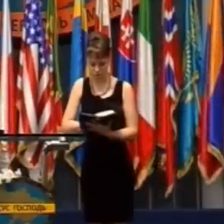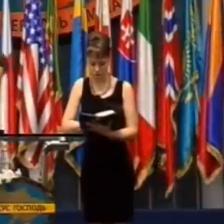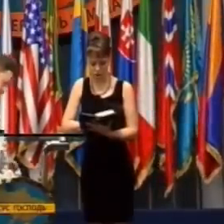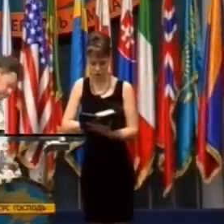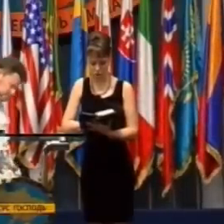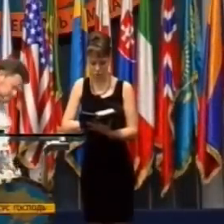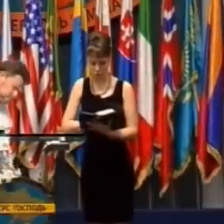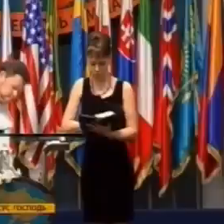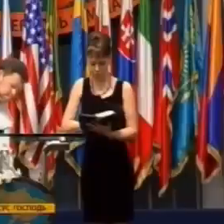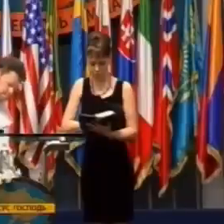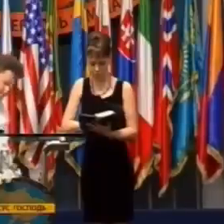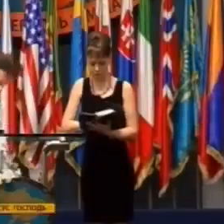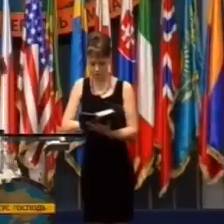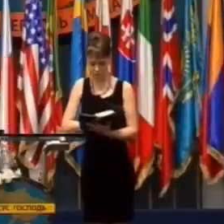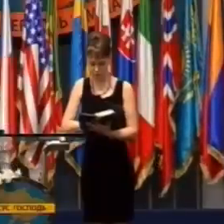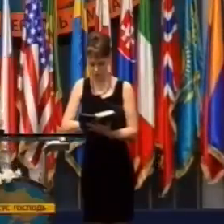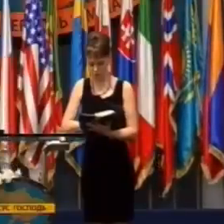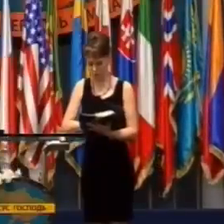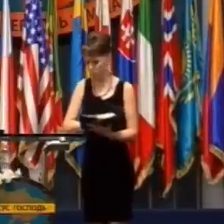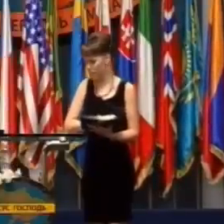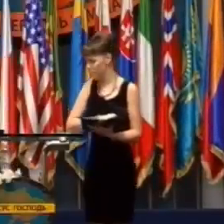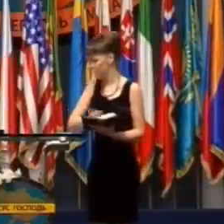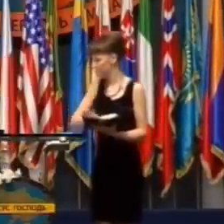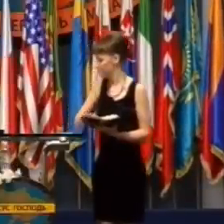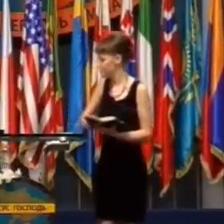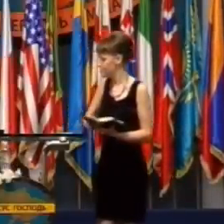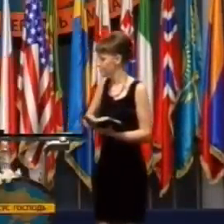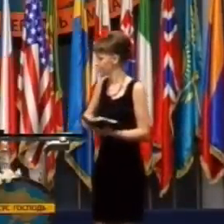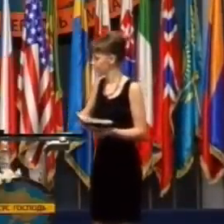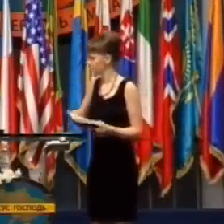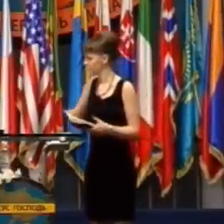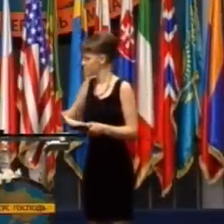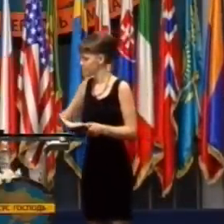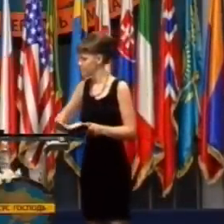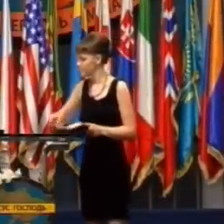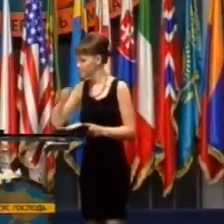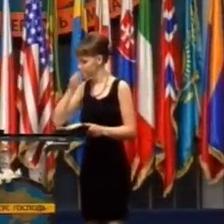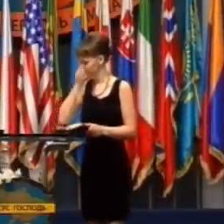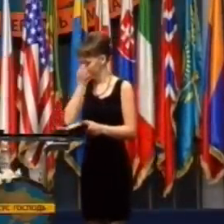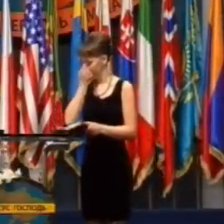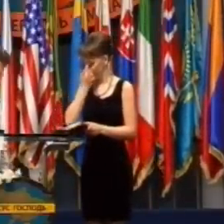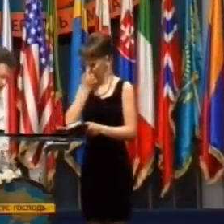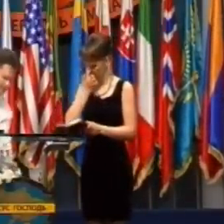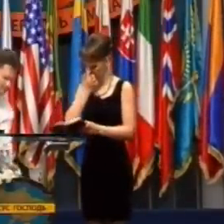alebo rozumieme, a to podľa moci, ktorá pôsobí v nás.